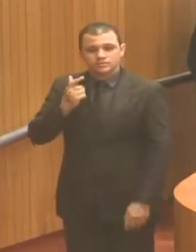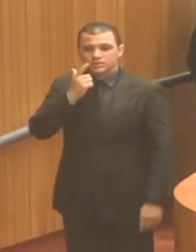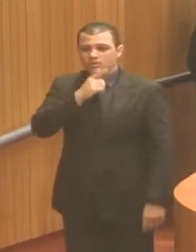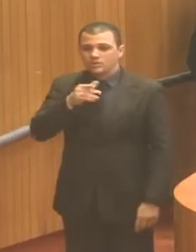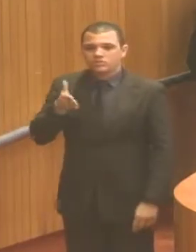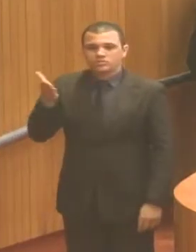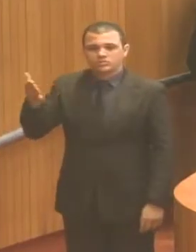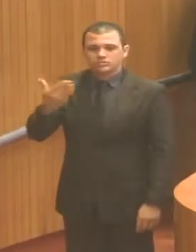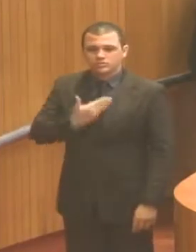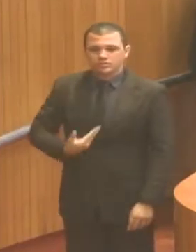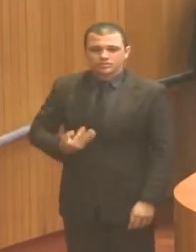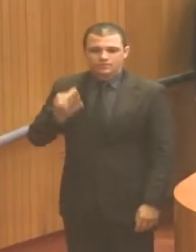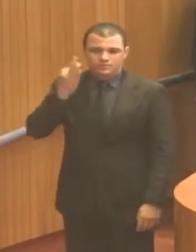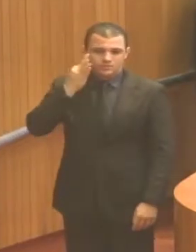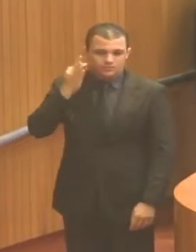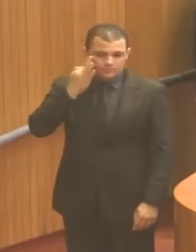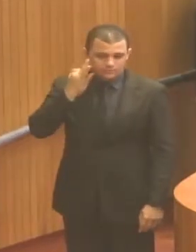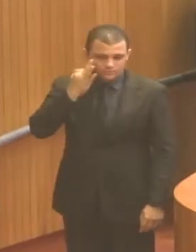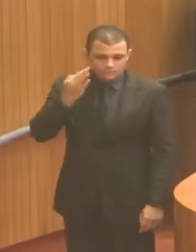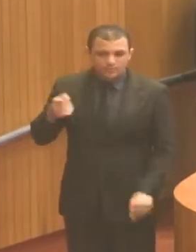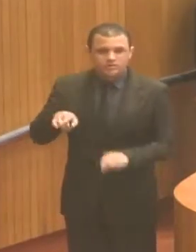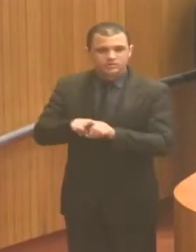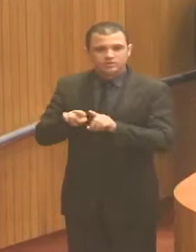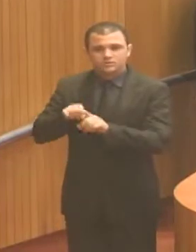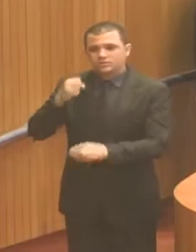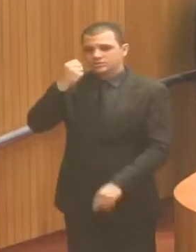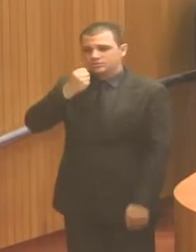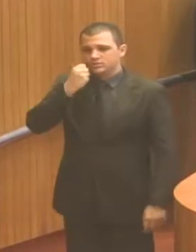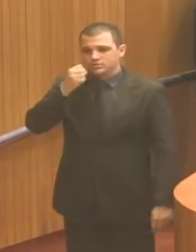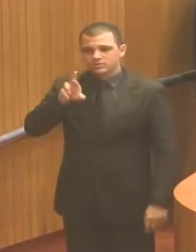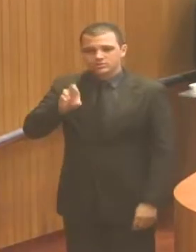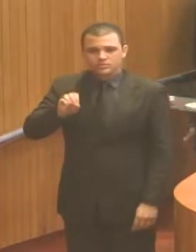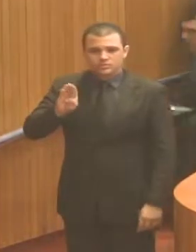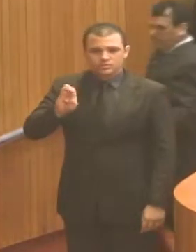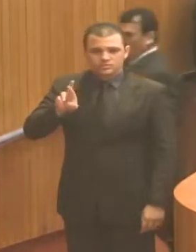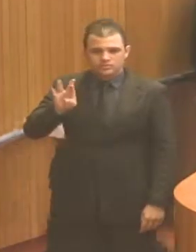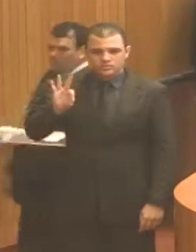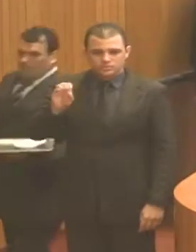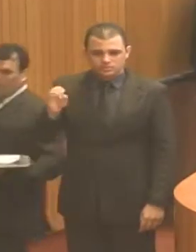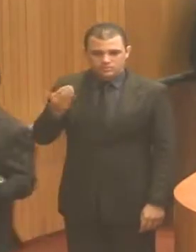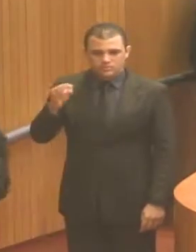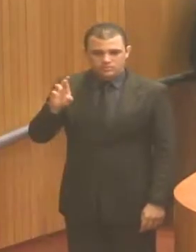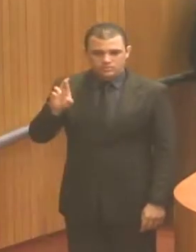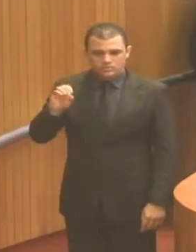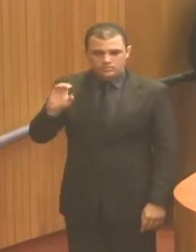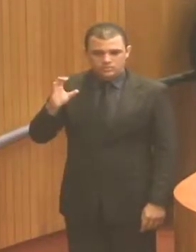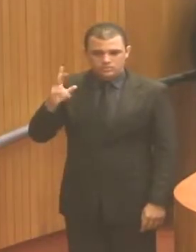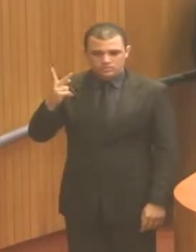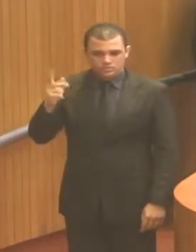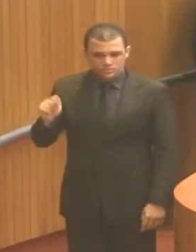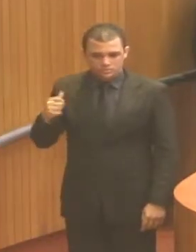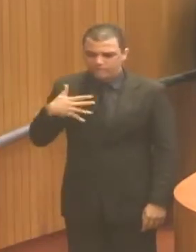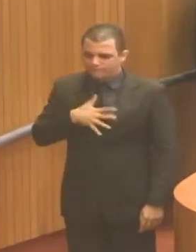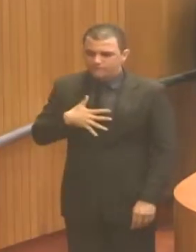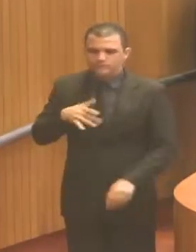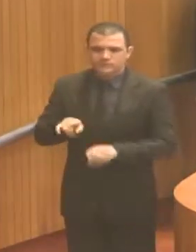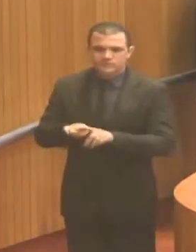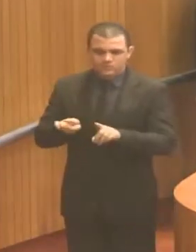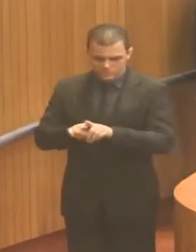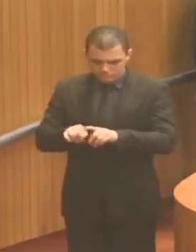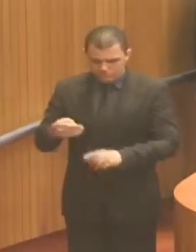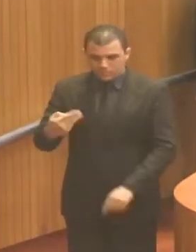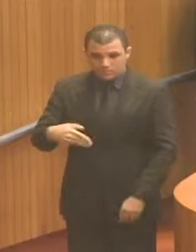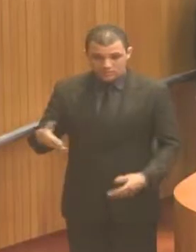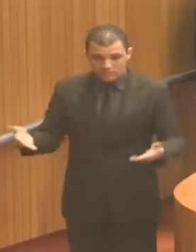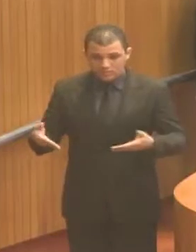governador Flávio Dino e do nosso senador Roberto Rocha. O Maranhão tem tudo nesse momento